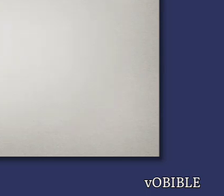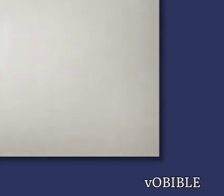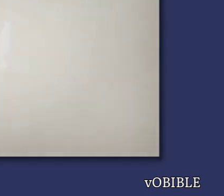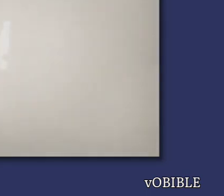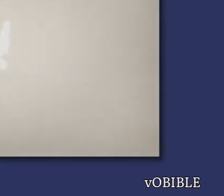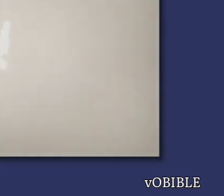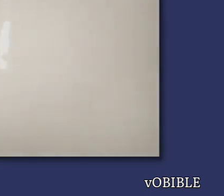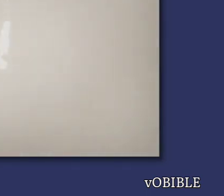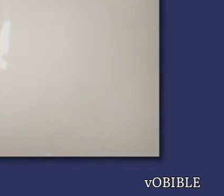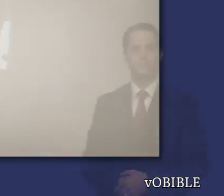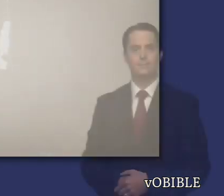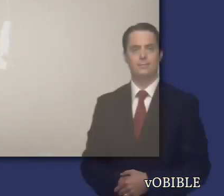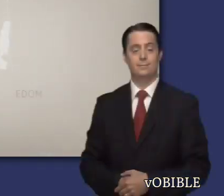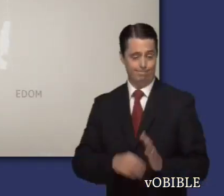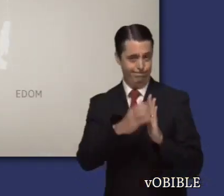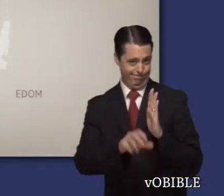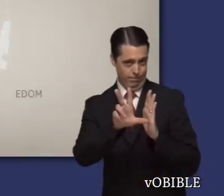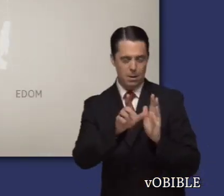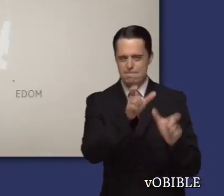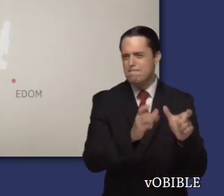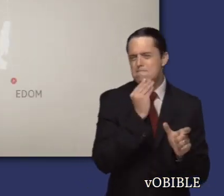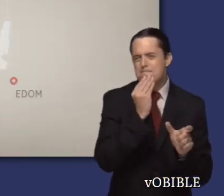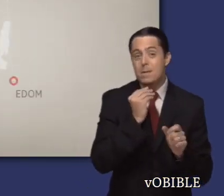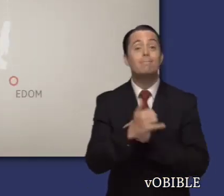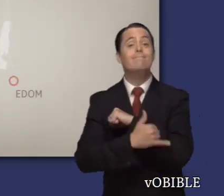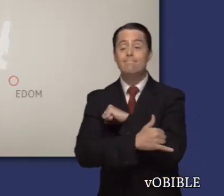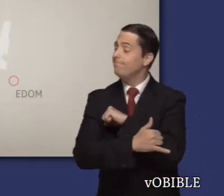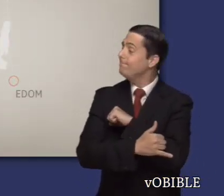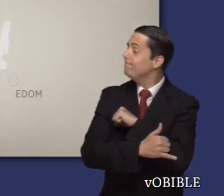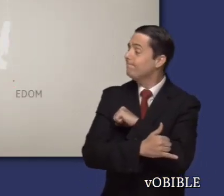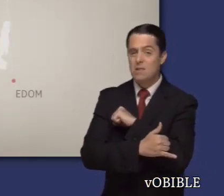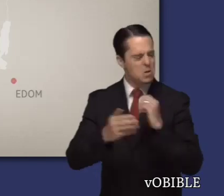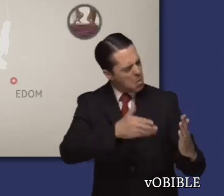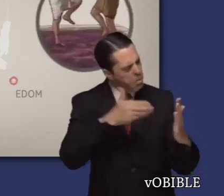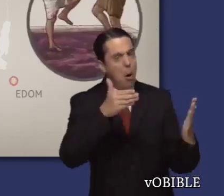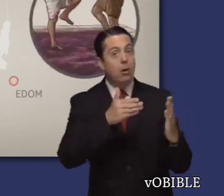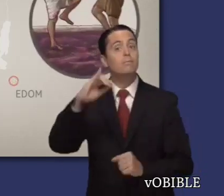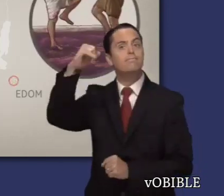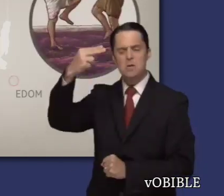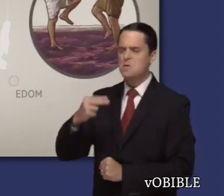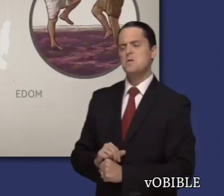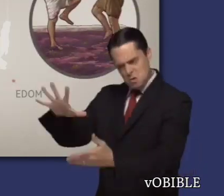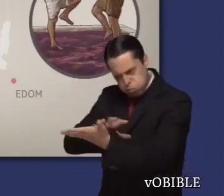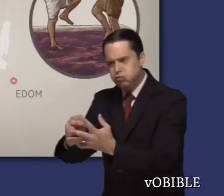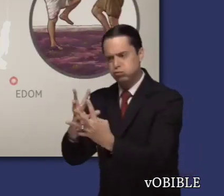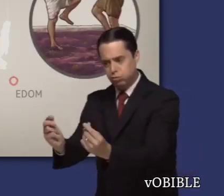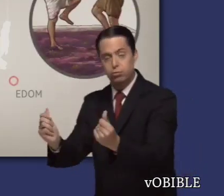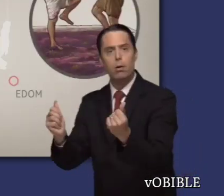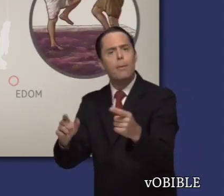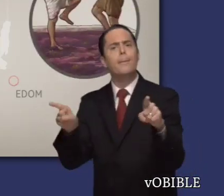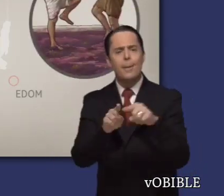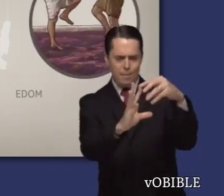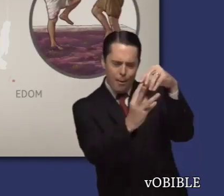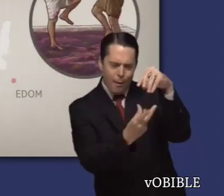En el capítulo 3, se llama a las naciones a rendir cuentas por maltratar al pueblo de Dios. Van a ser pisoteadas